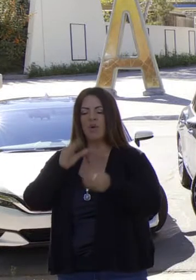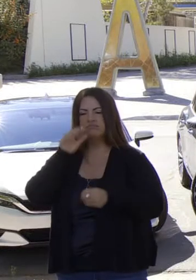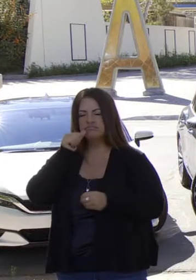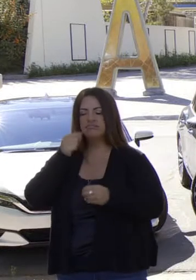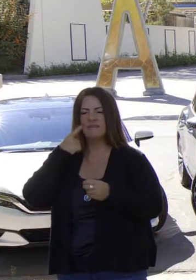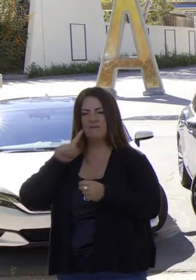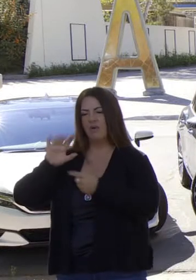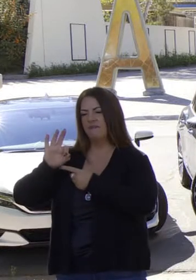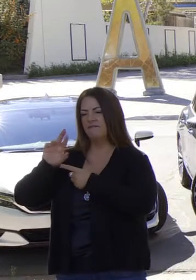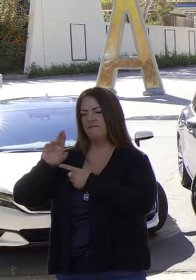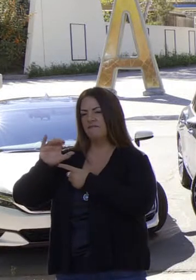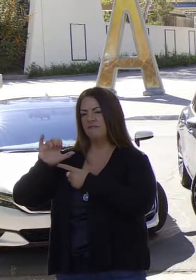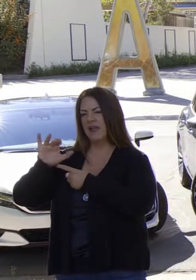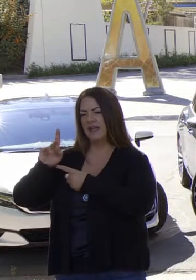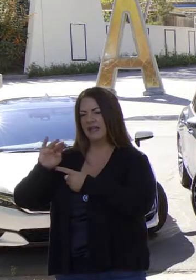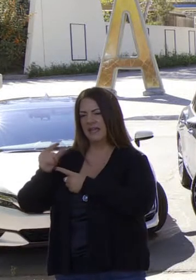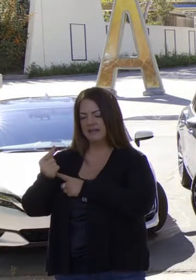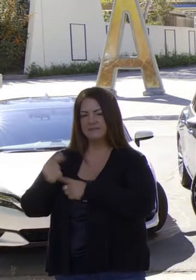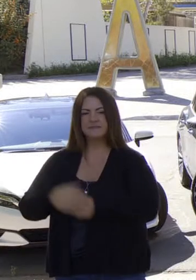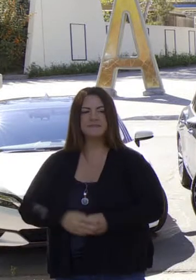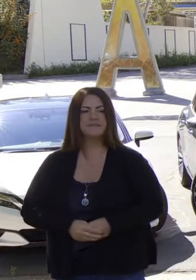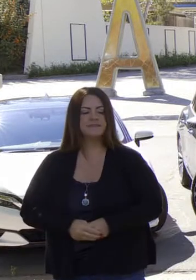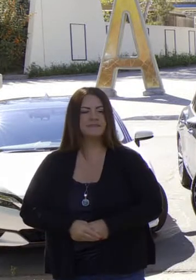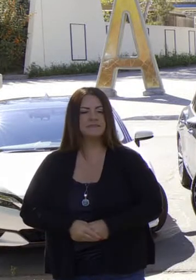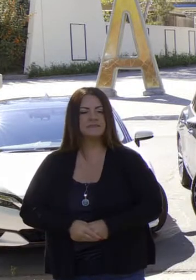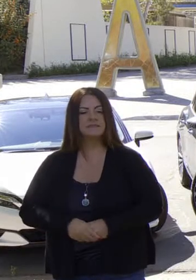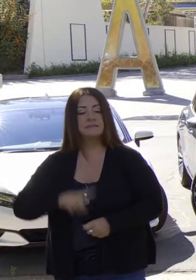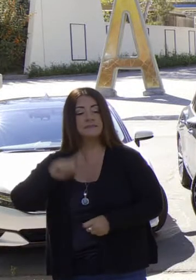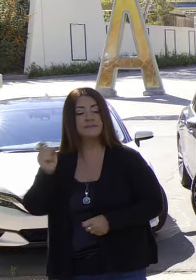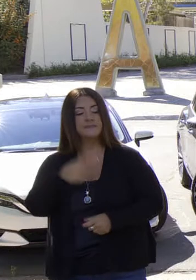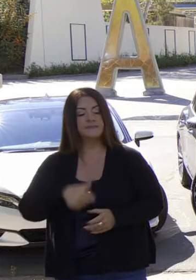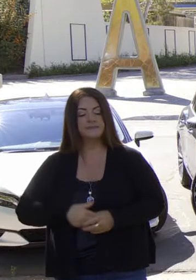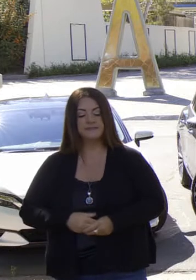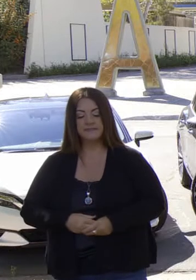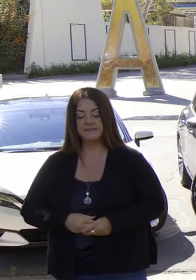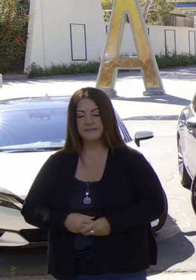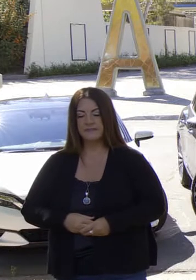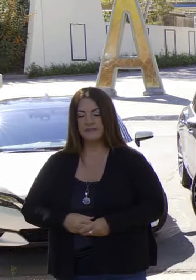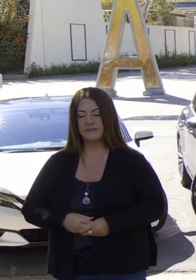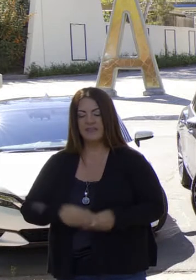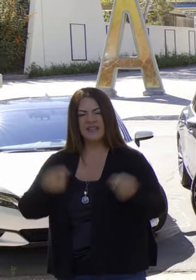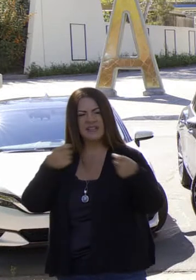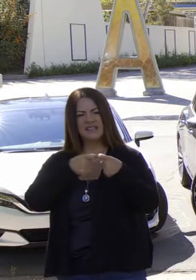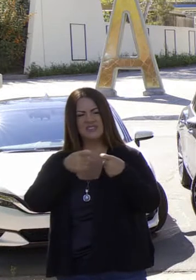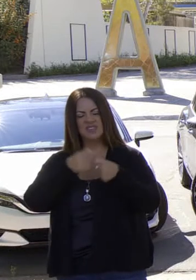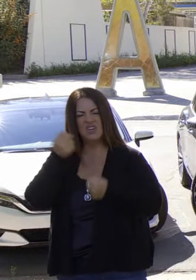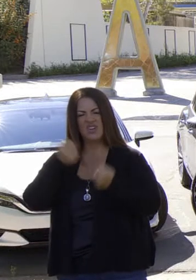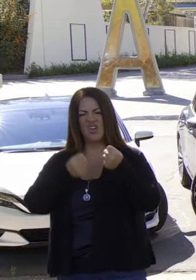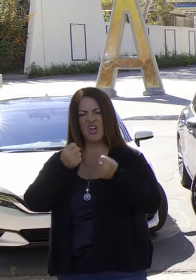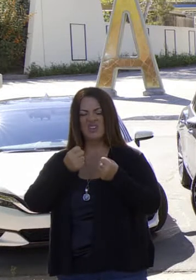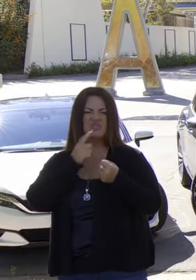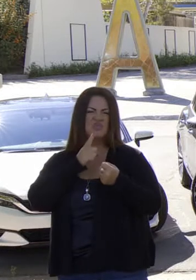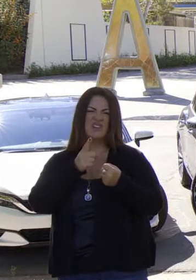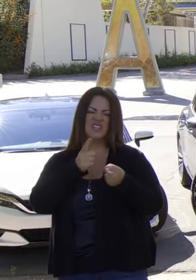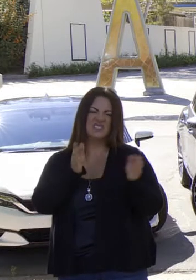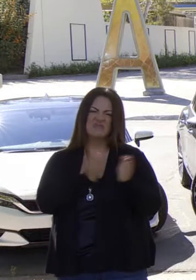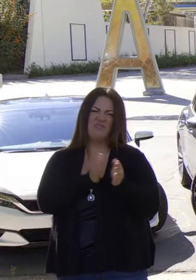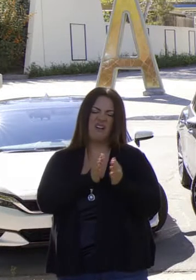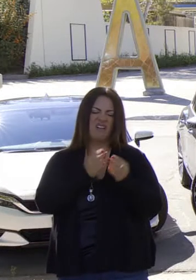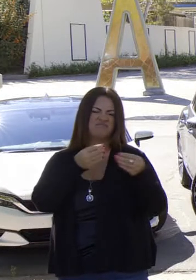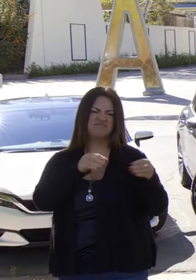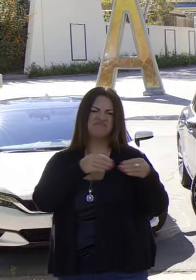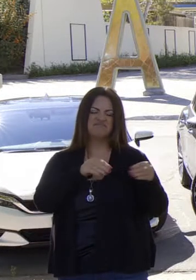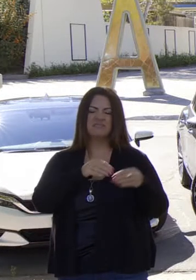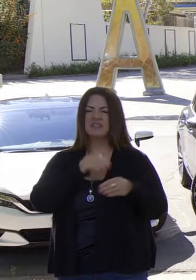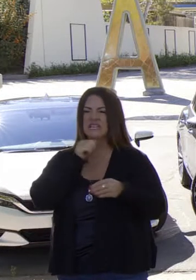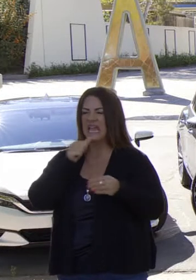esfuerzos para reducir la fractura hidráulica. La pregunta es, Bjorn, dado que los carros eléctricos vienen siendo una porción muy